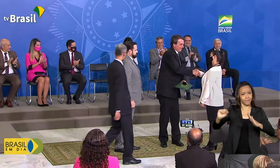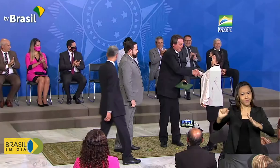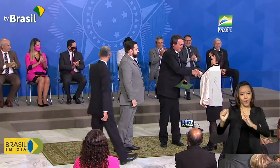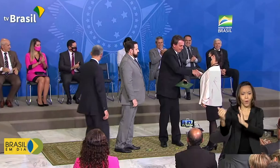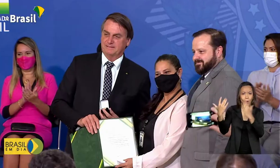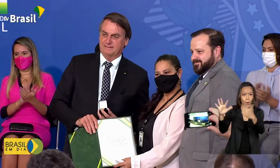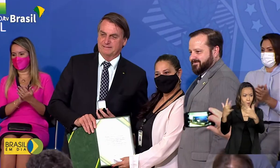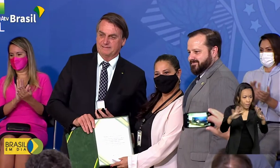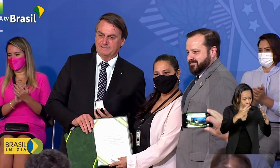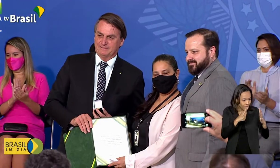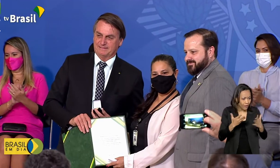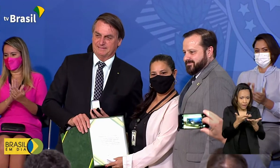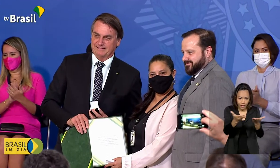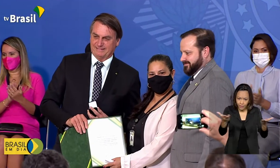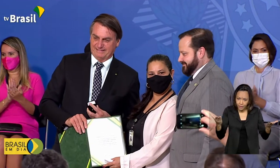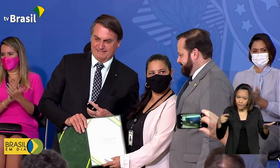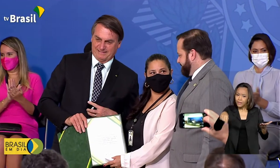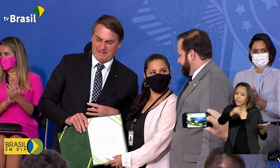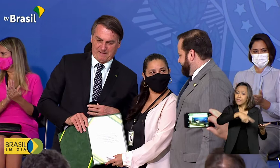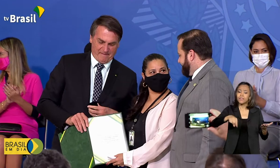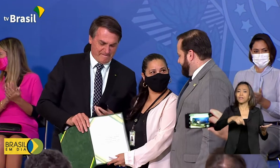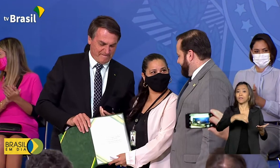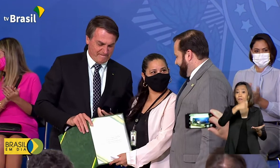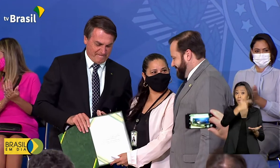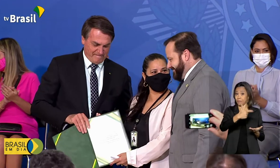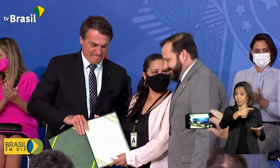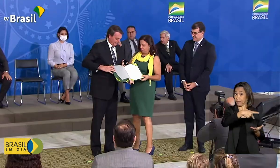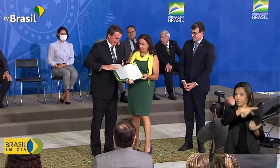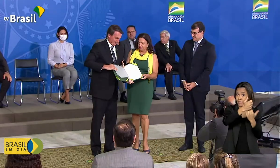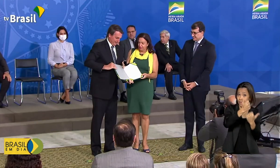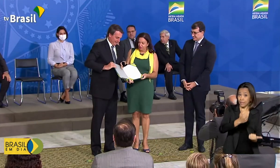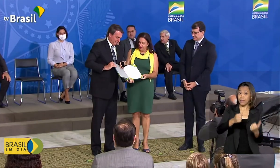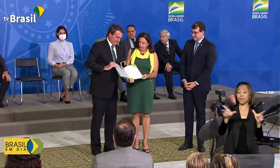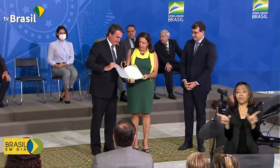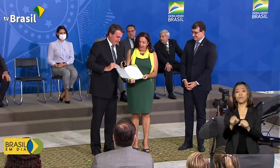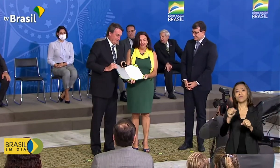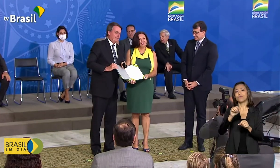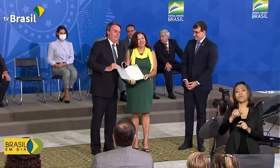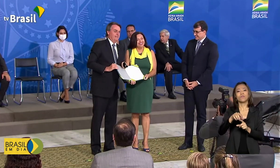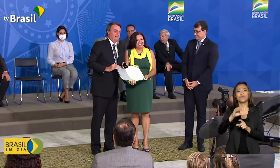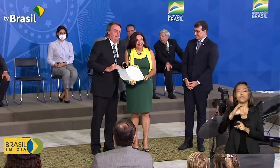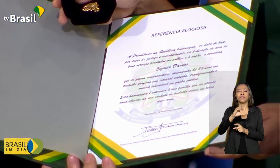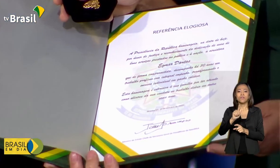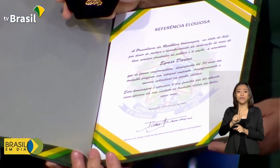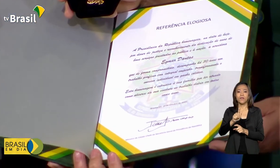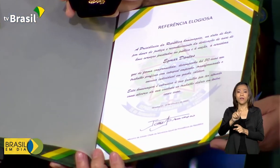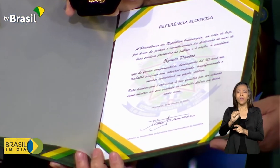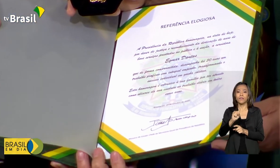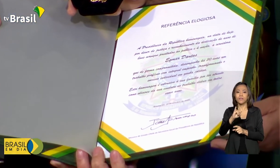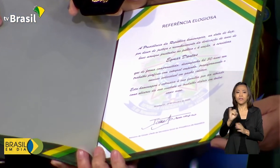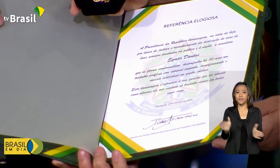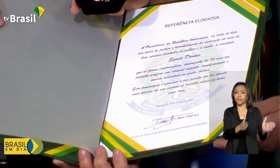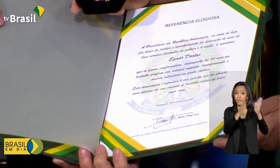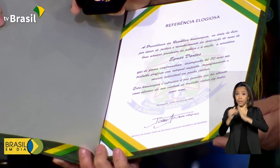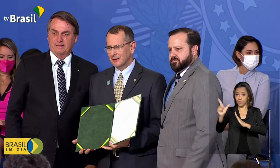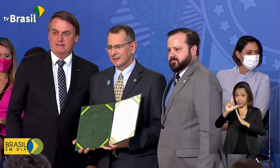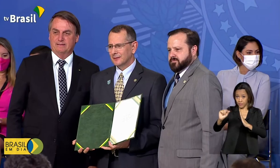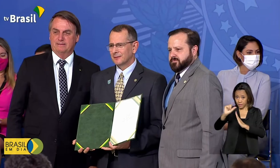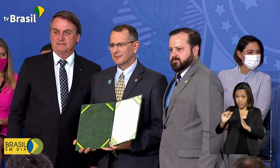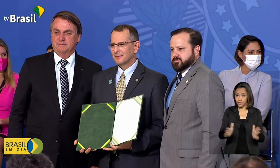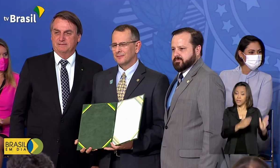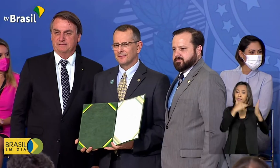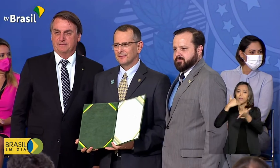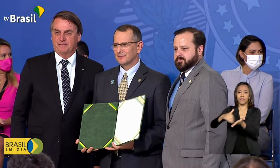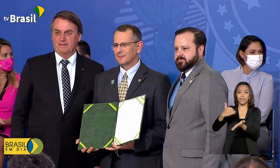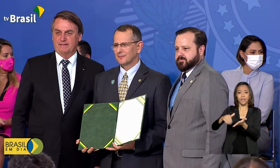funcionários da Presidência, da Vice-Presidência, do Gabinete de Segurança Institucional, da Casa Civil, da Secretaria de Governo